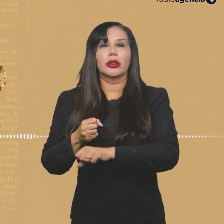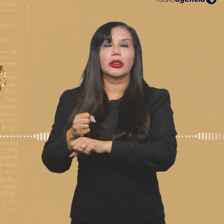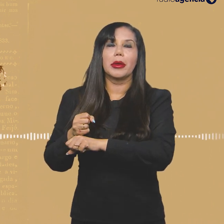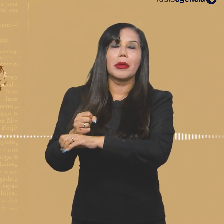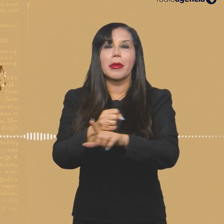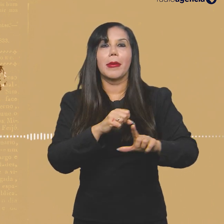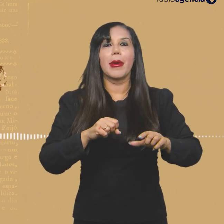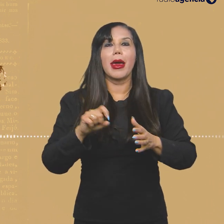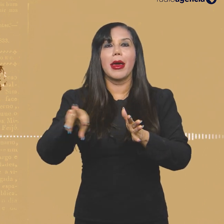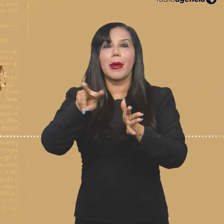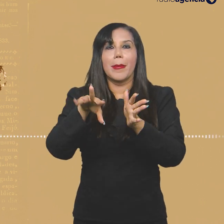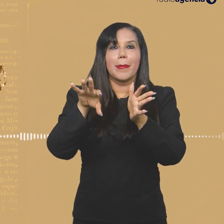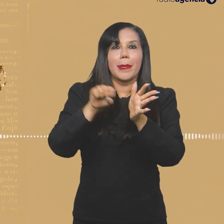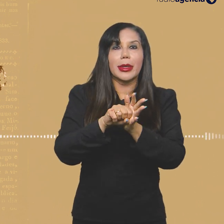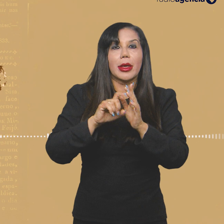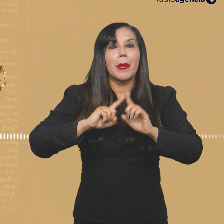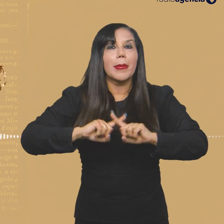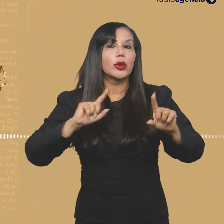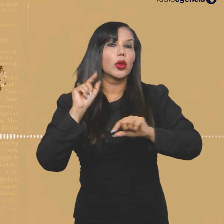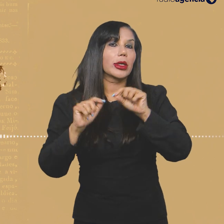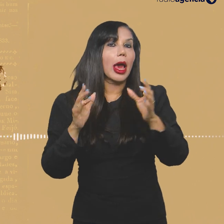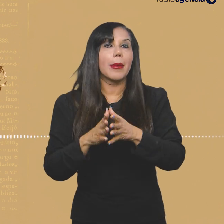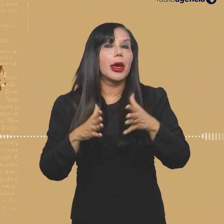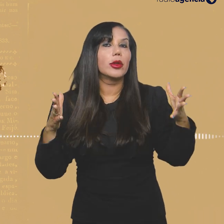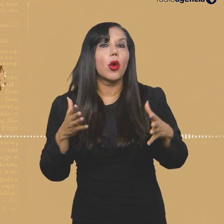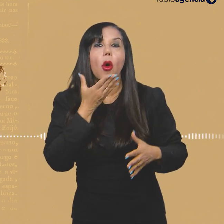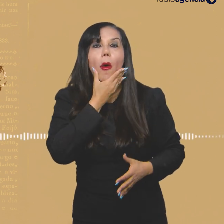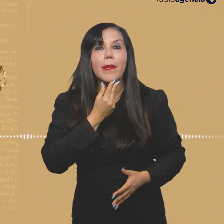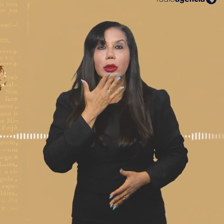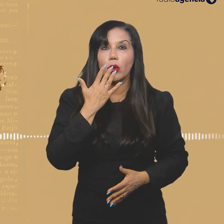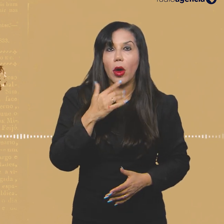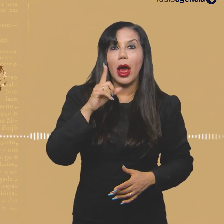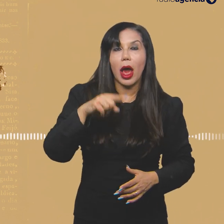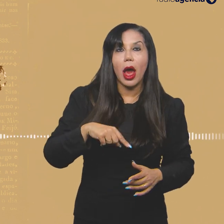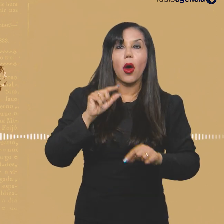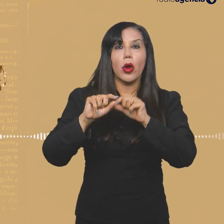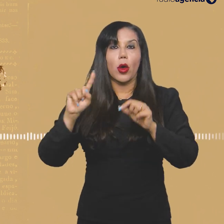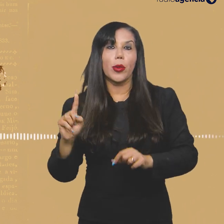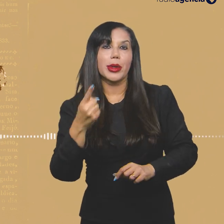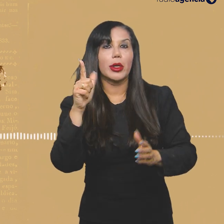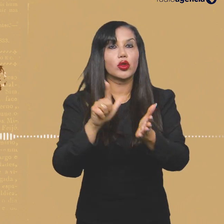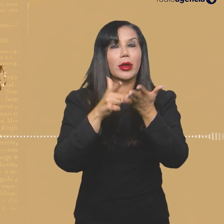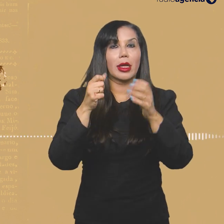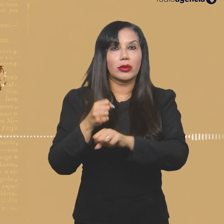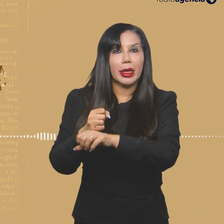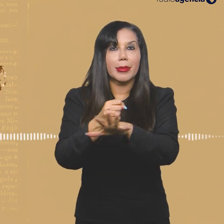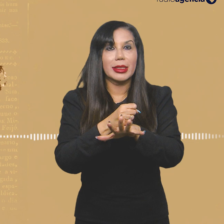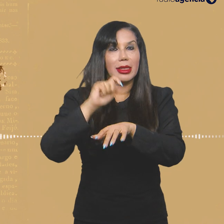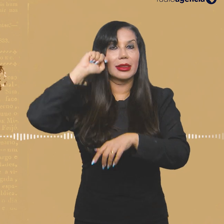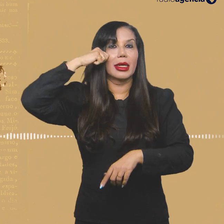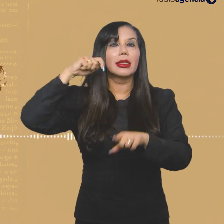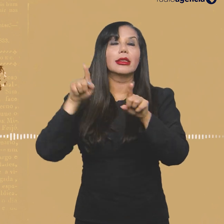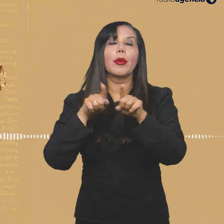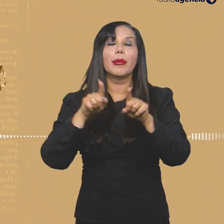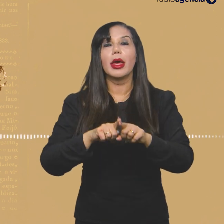referência, enfim, que seja. Mas, basicamente, a maioria, desde o Homem de Cor, que é considerado o primeiro jornal